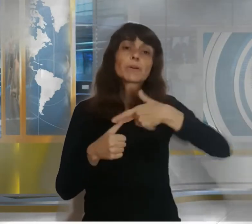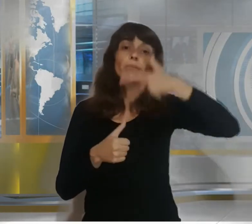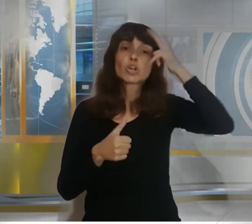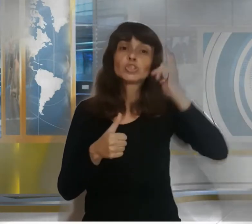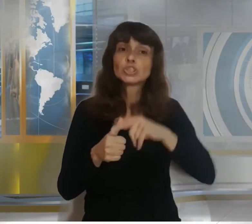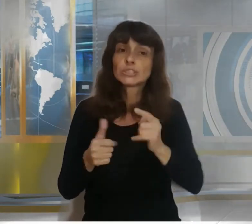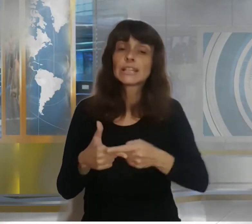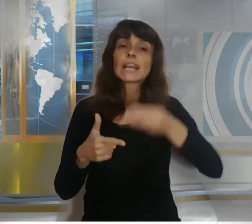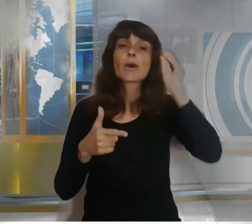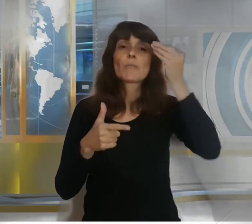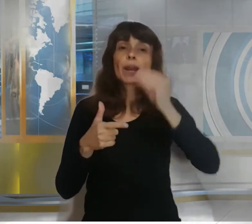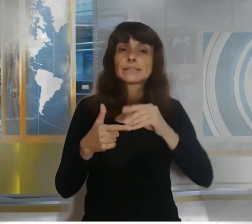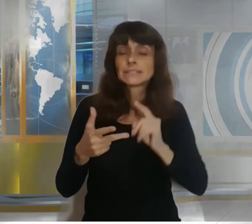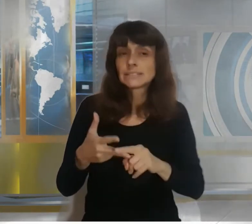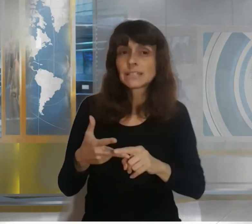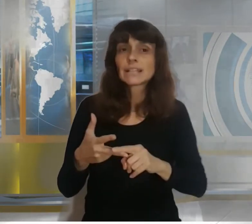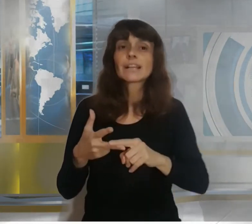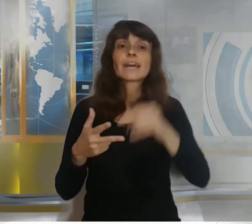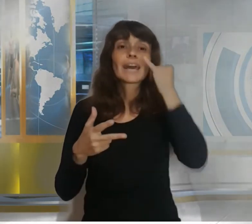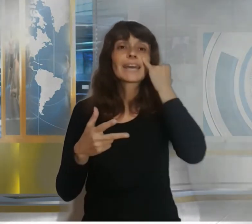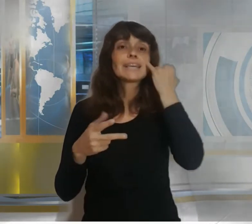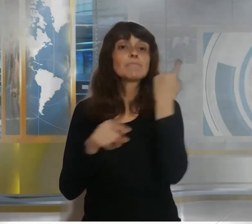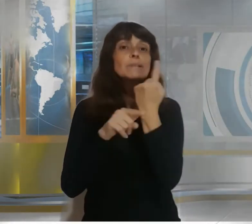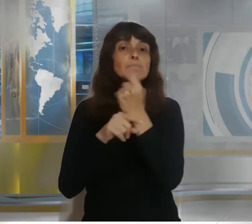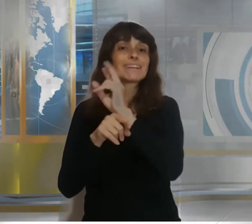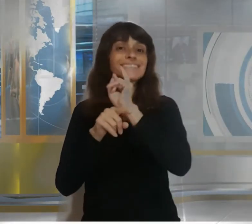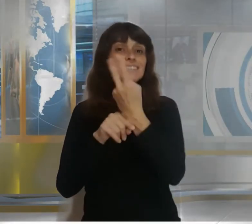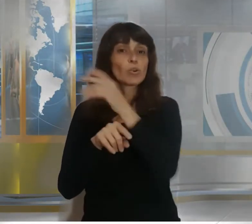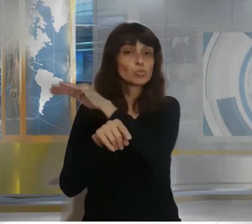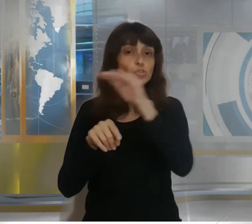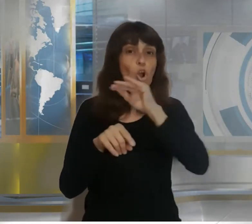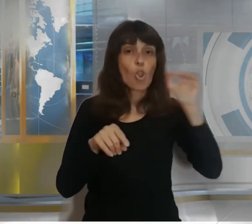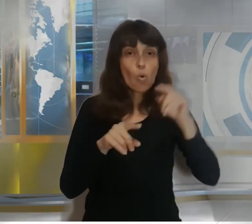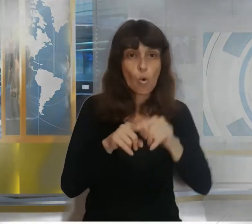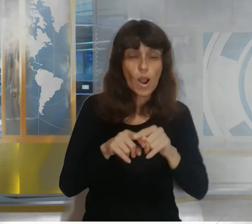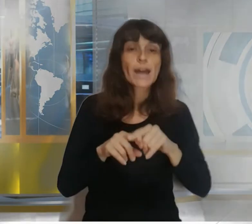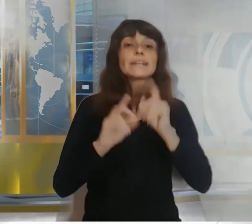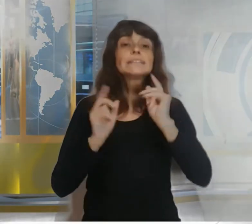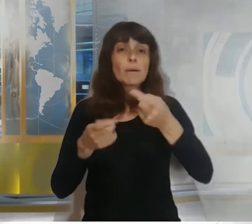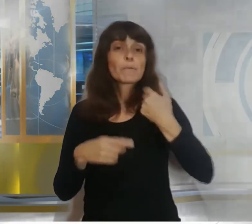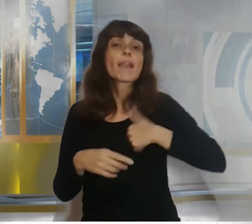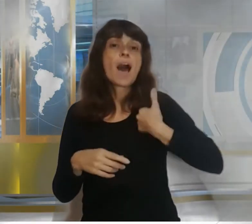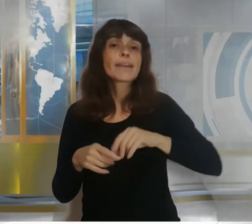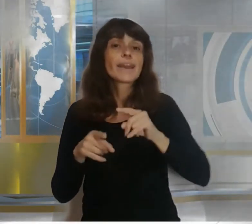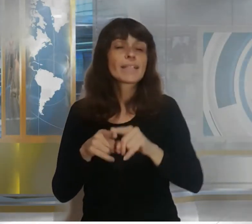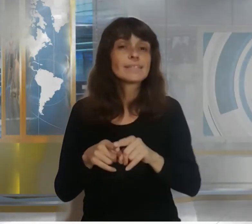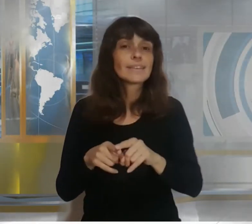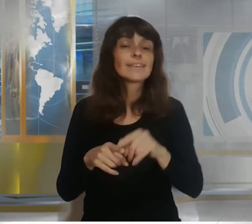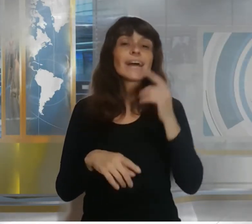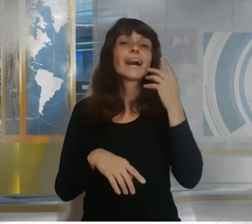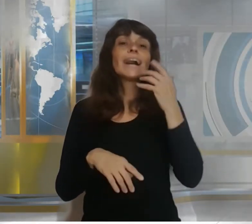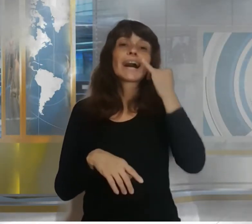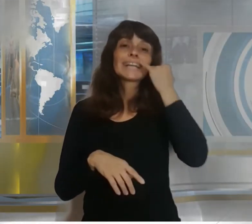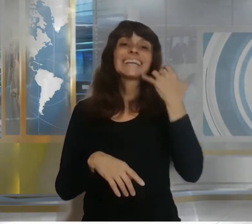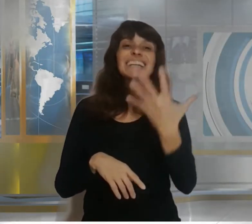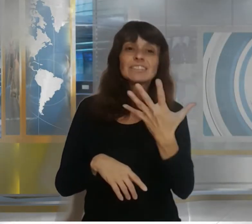51% y en primer y segundo lugar también Argentina en el quinto con 40